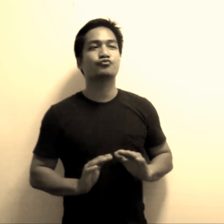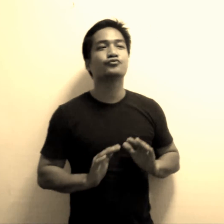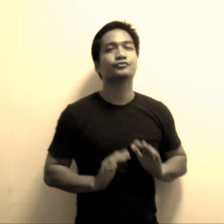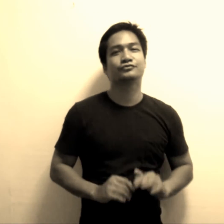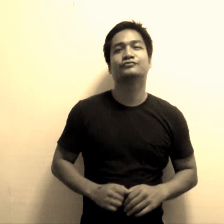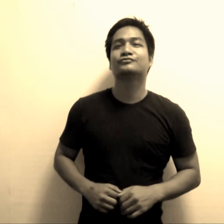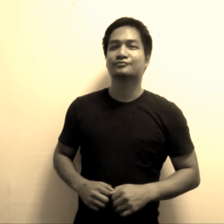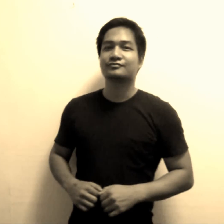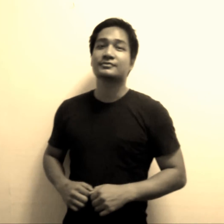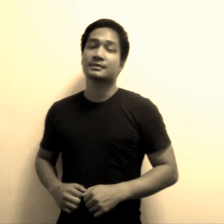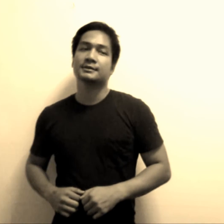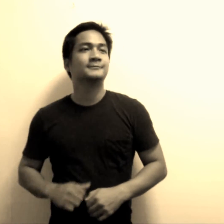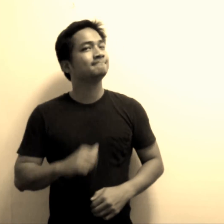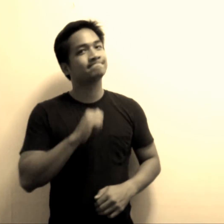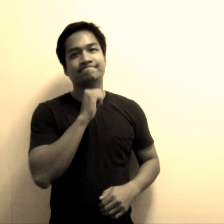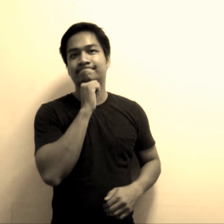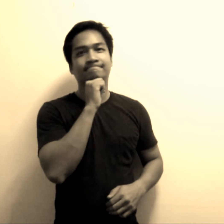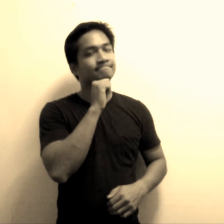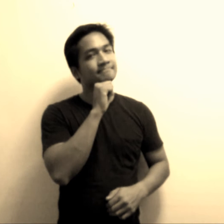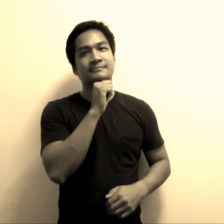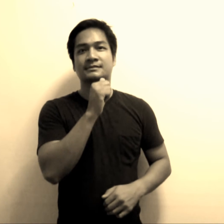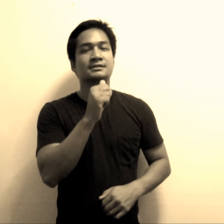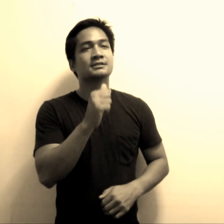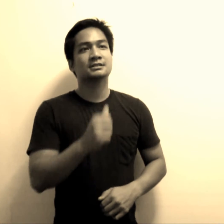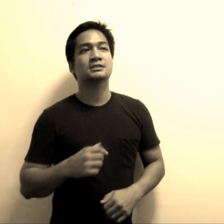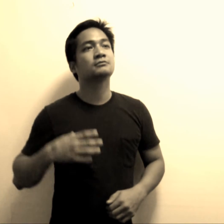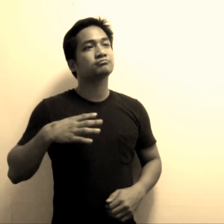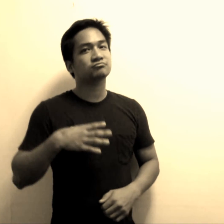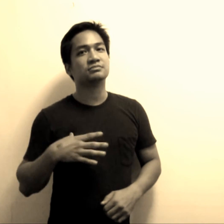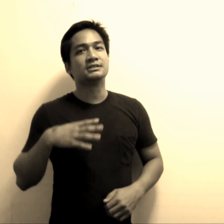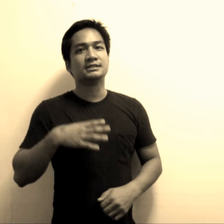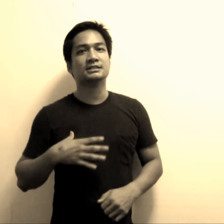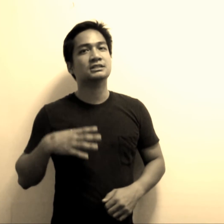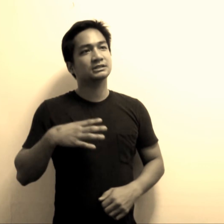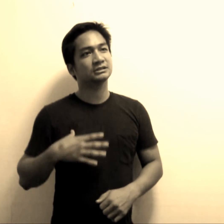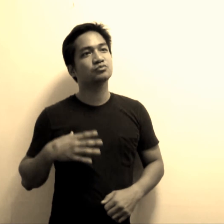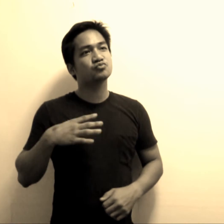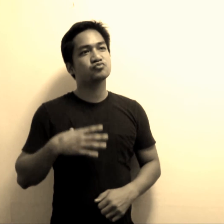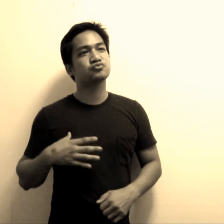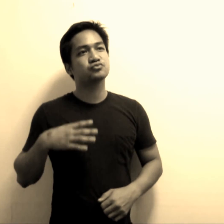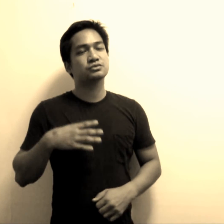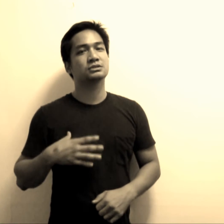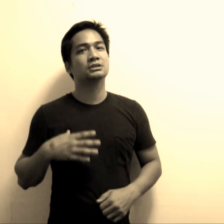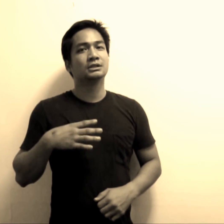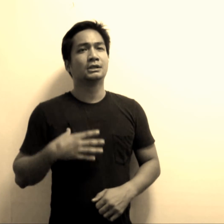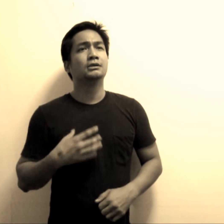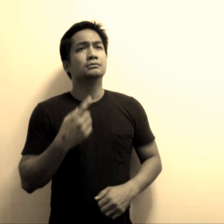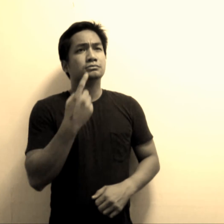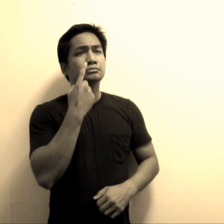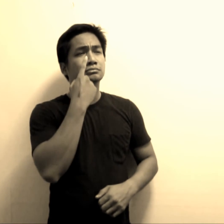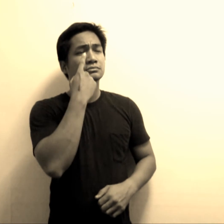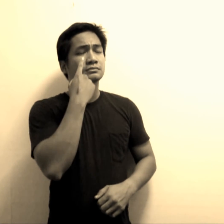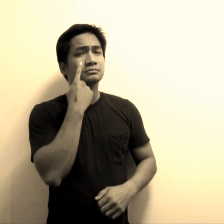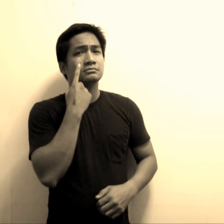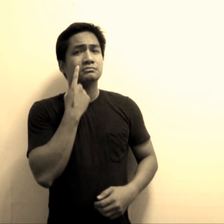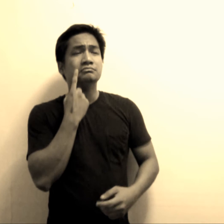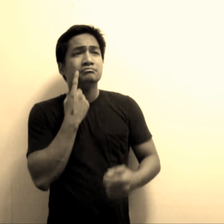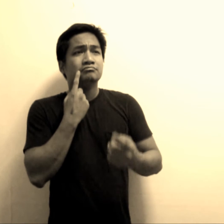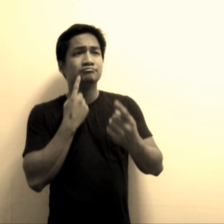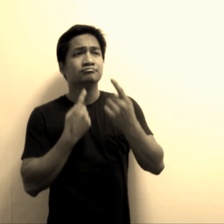Pagdali Ayaw ko, pahuwata, nagluha akong mga